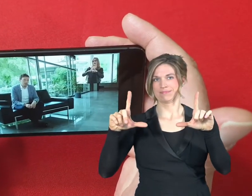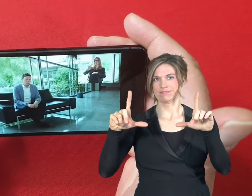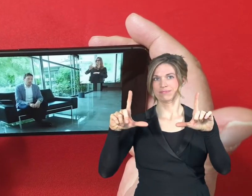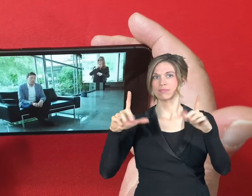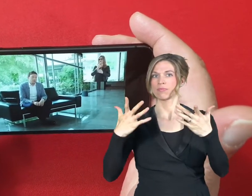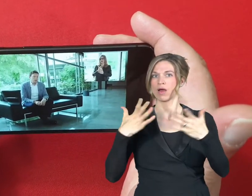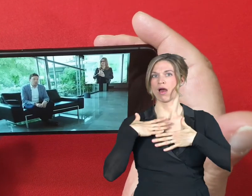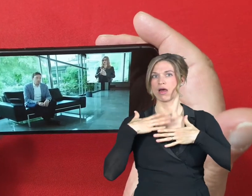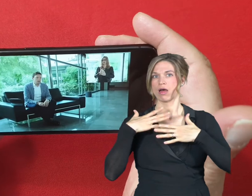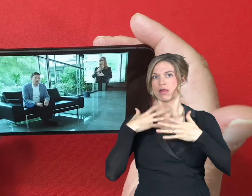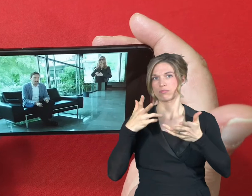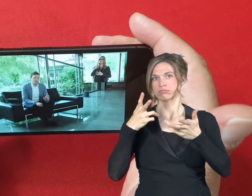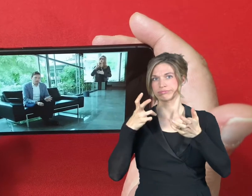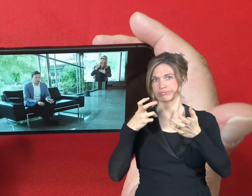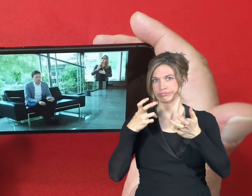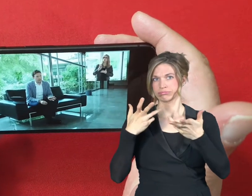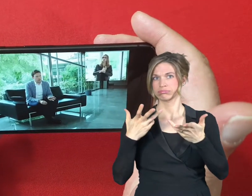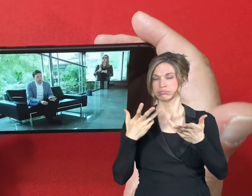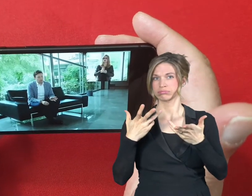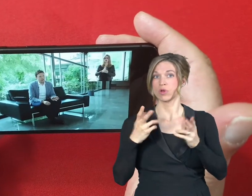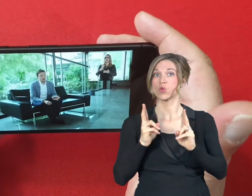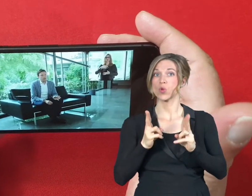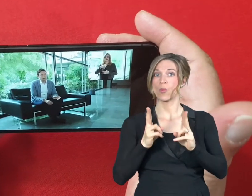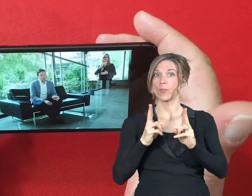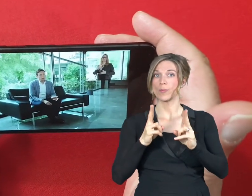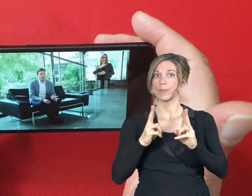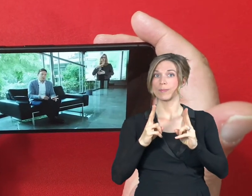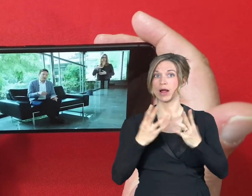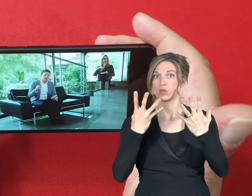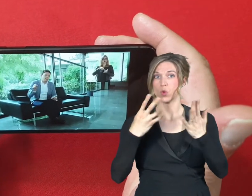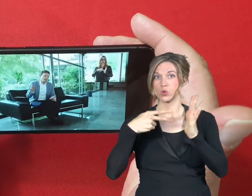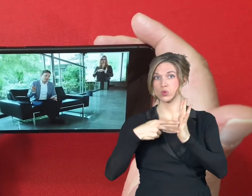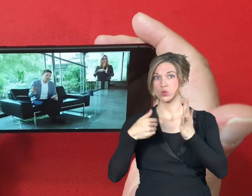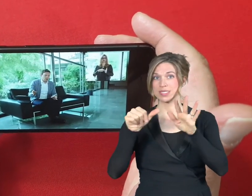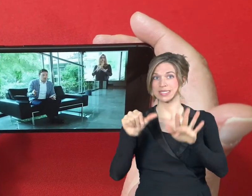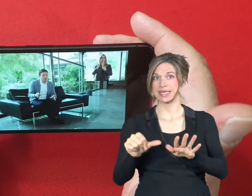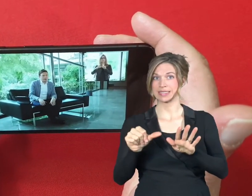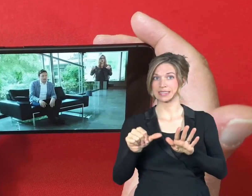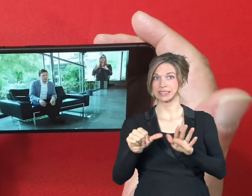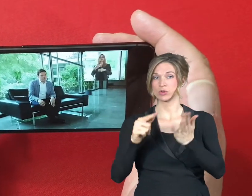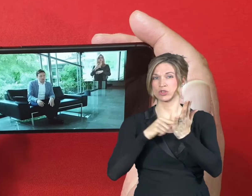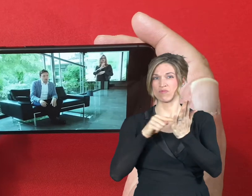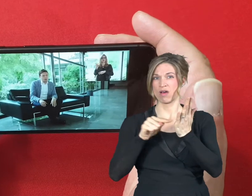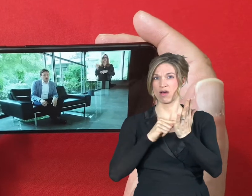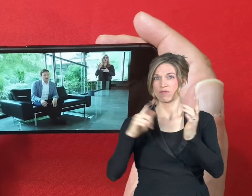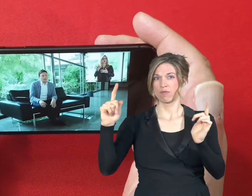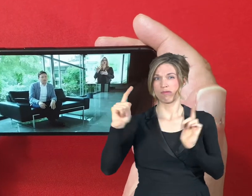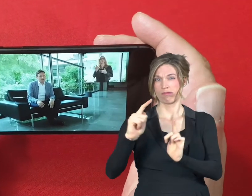ansonsten ja mit der normalen Ansicht 9 zu 16 auf einem Smartphone nicht haben. Und jetzt